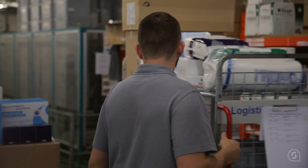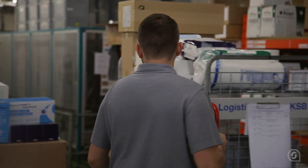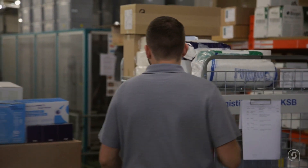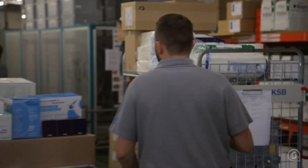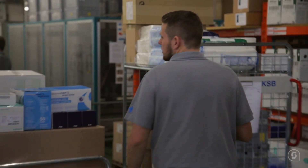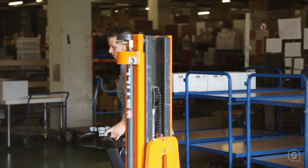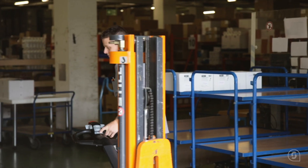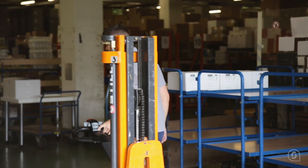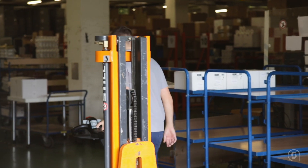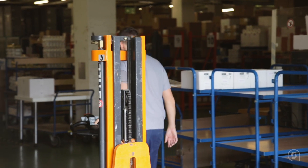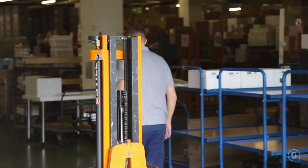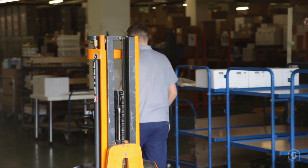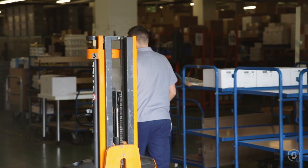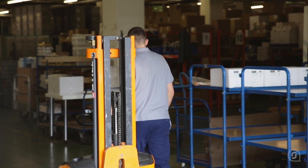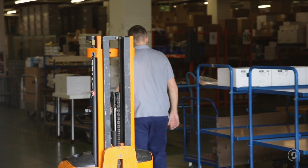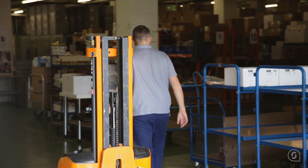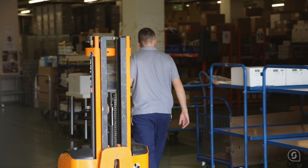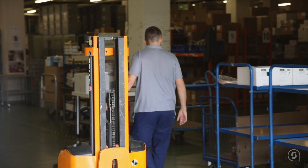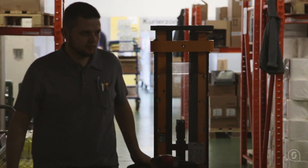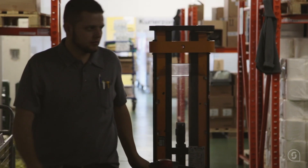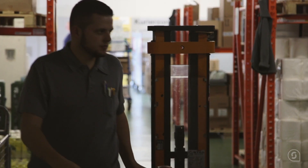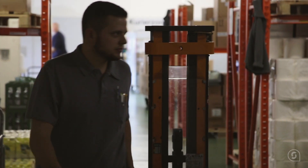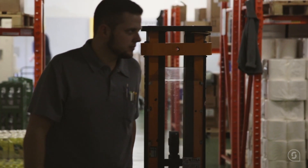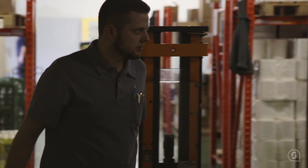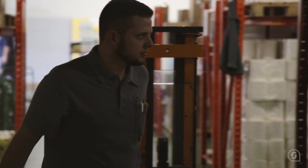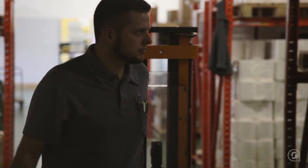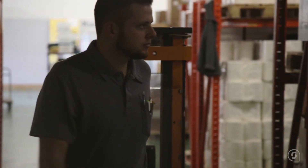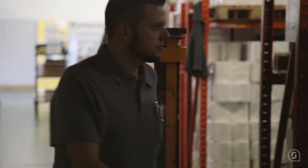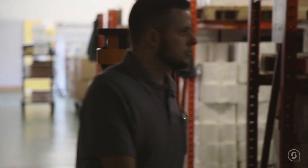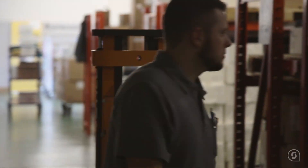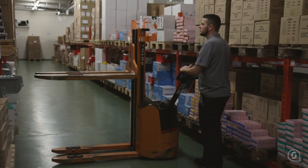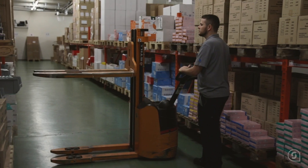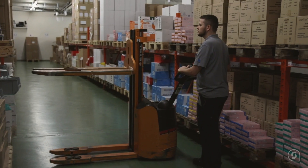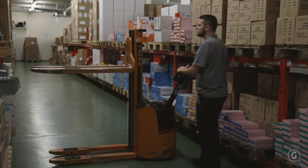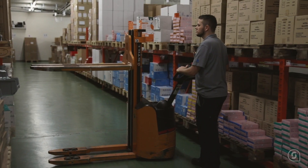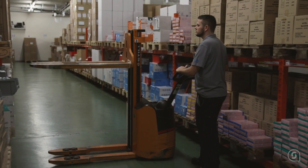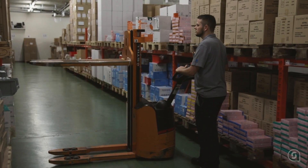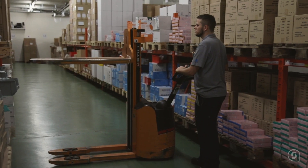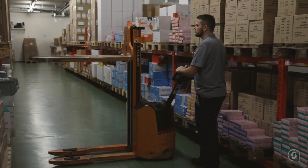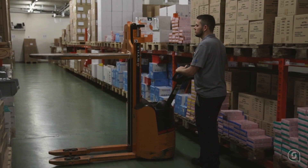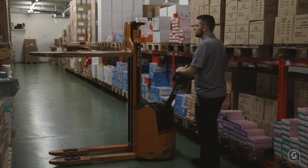Platzgründen die Materialien an einen anderen Ort eingelagert werden müssen oder wenn das Lager optimiert wird.